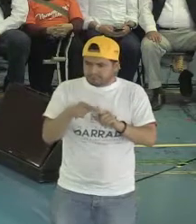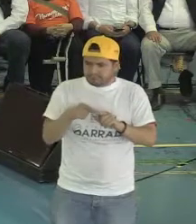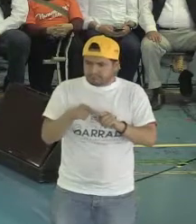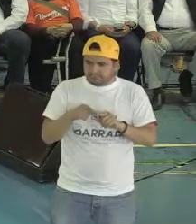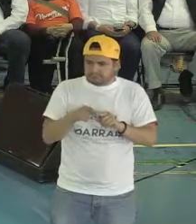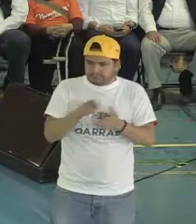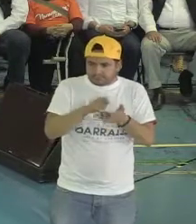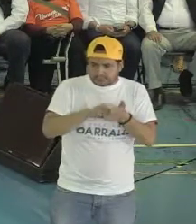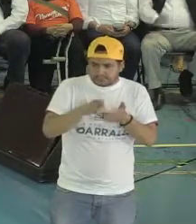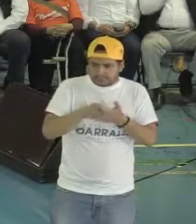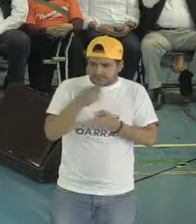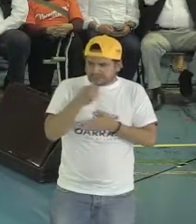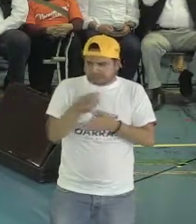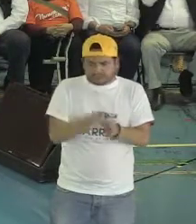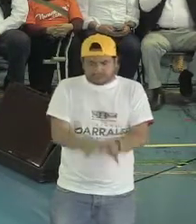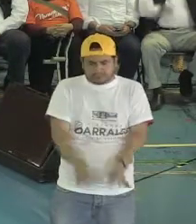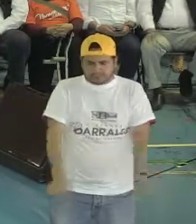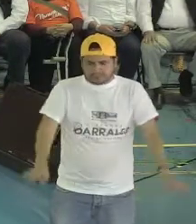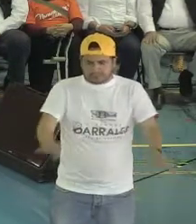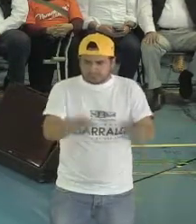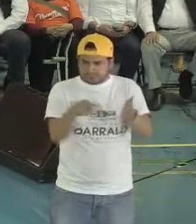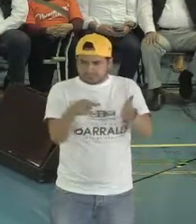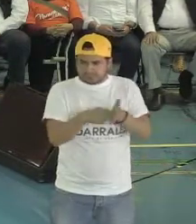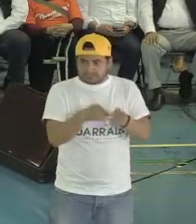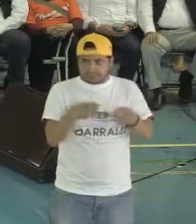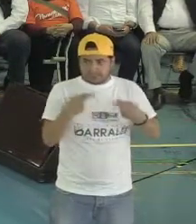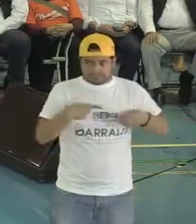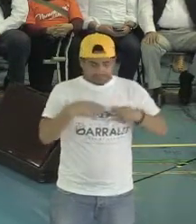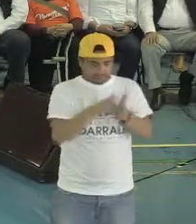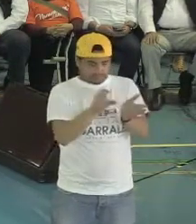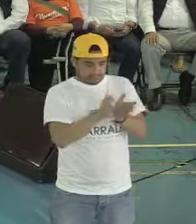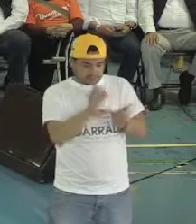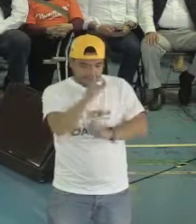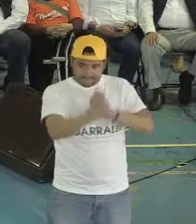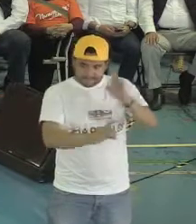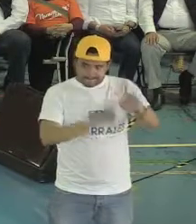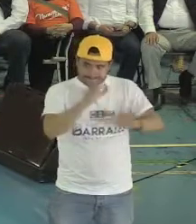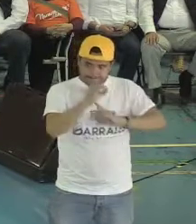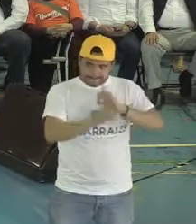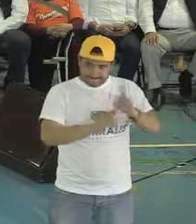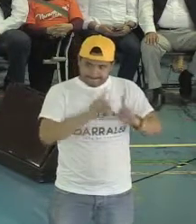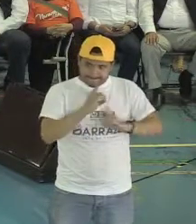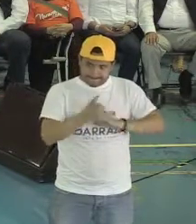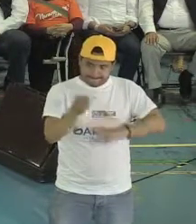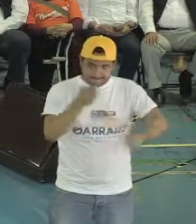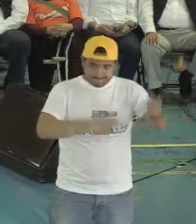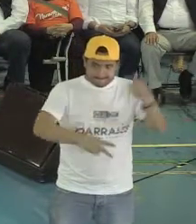destacado de manera importante, sin duda es el deporte. Pero hemos venido